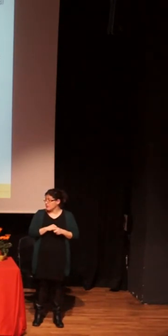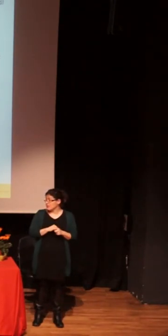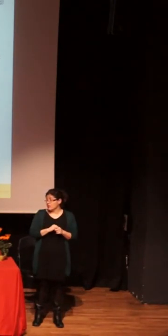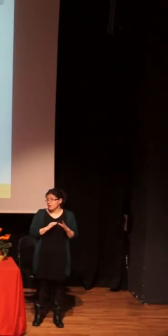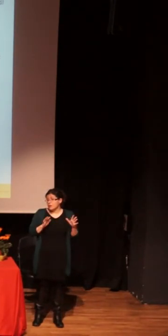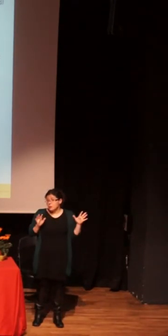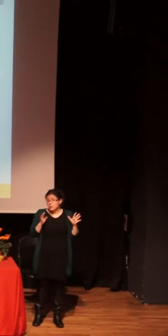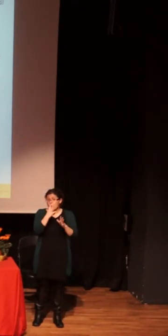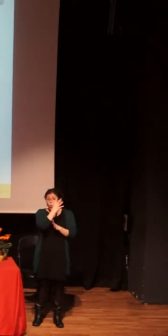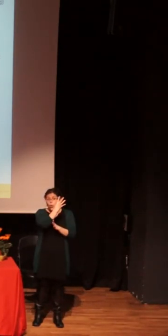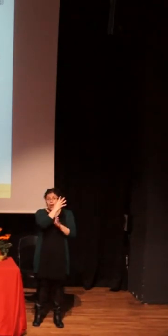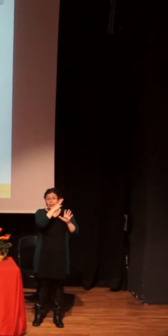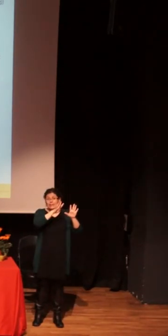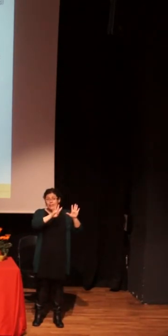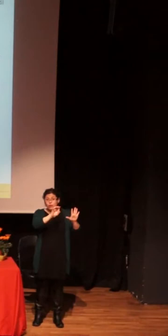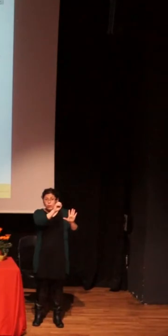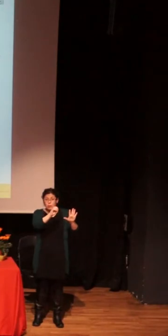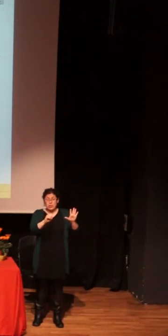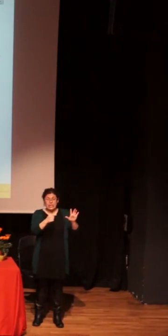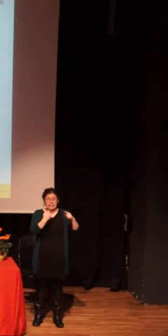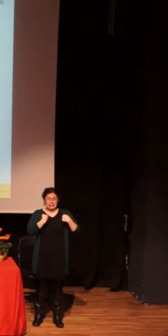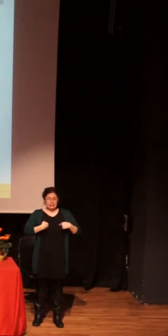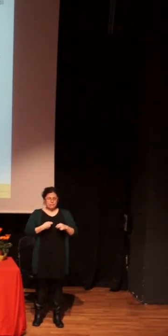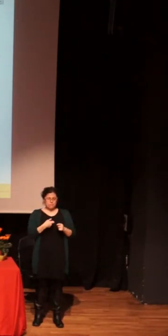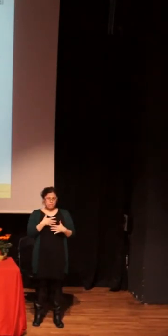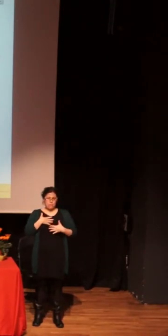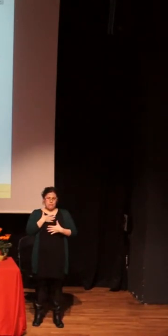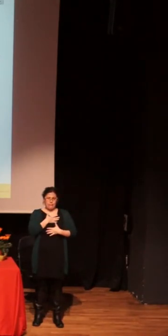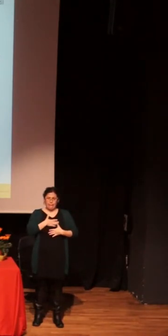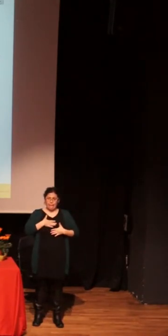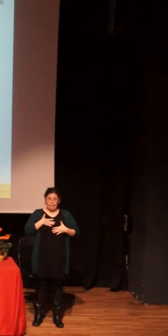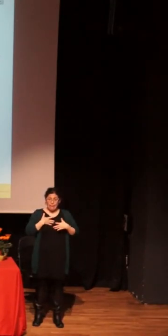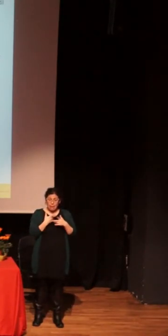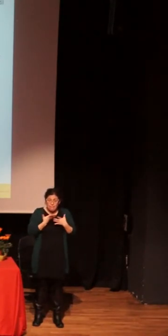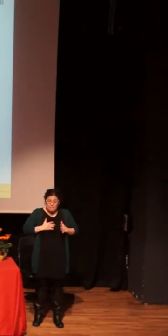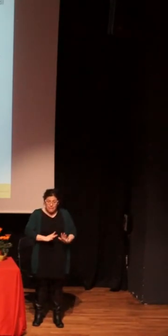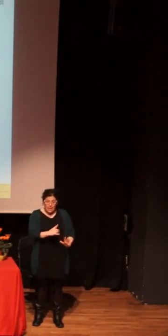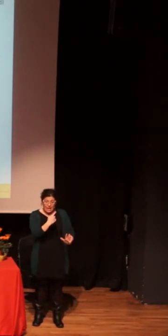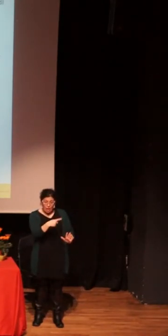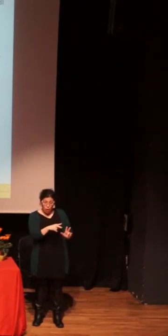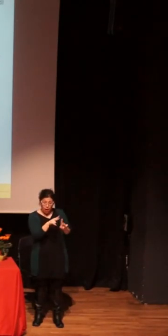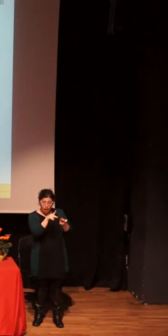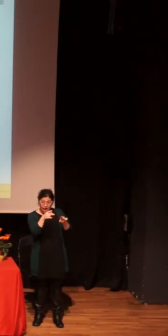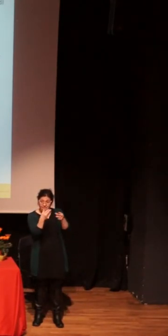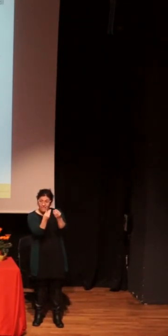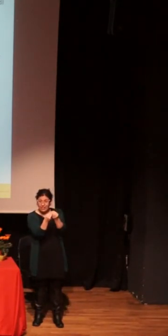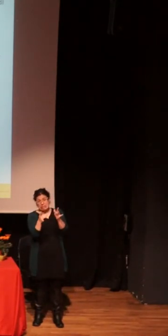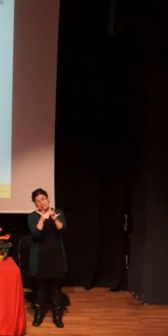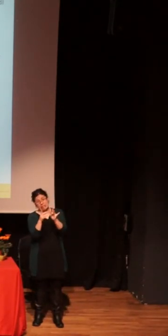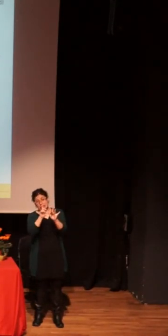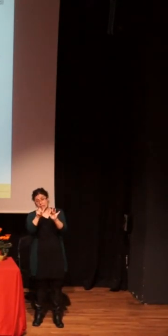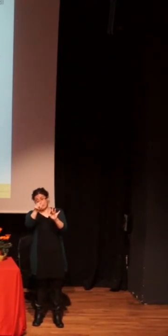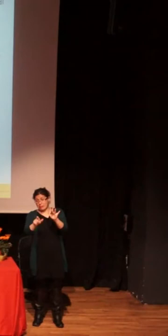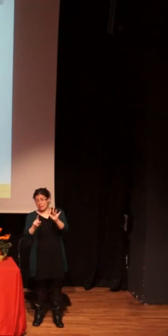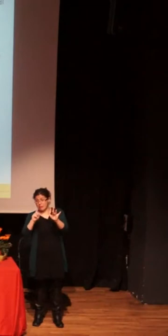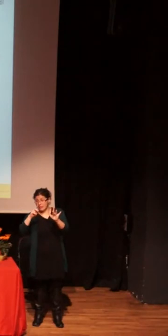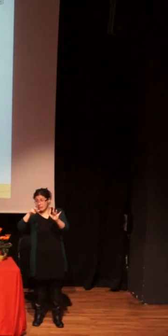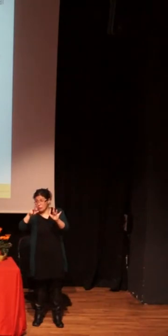El 49% sentirían incomodidad si sus hijos o hijas fueran al colegio con personas con VIH. El 25,8%